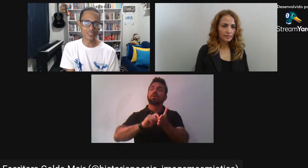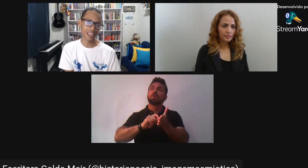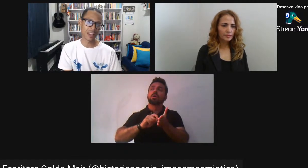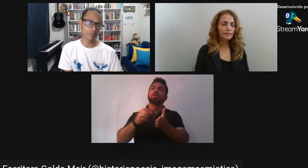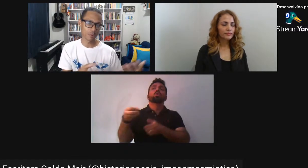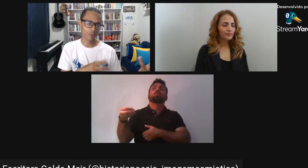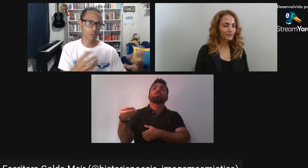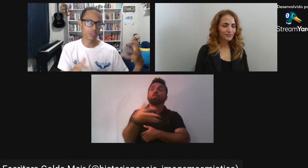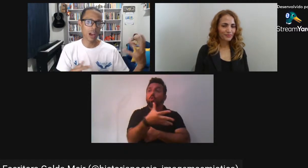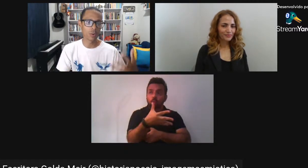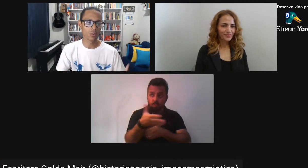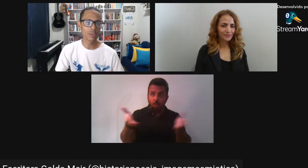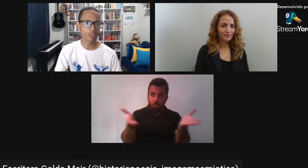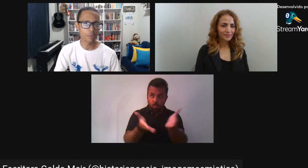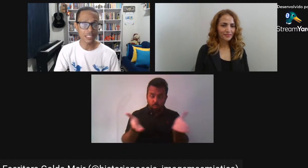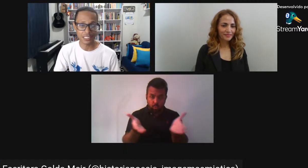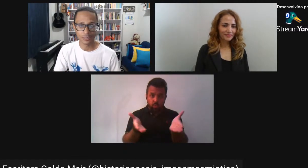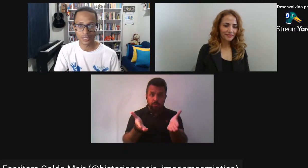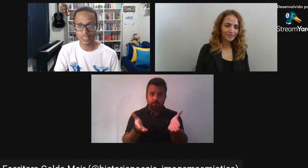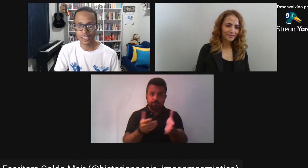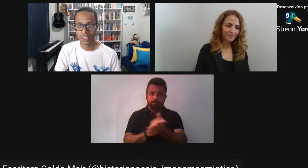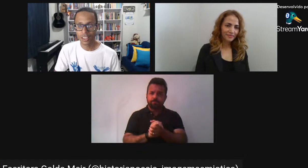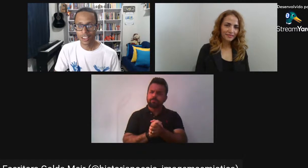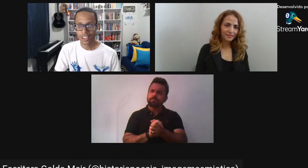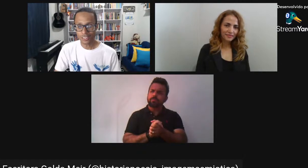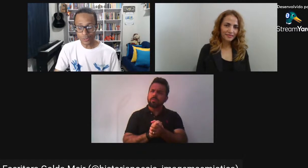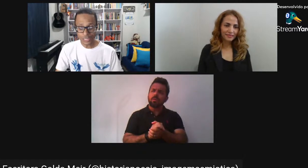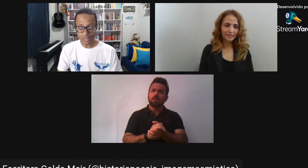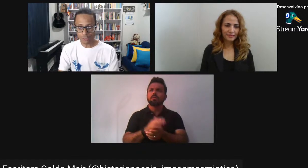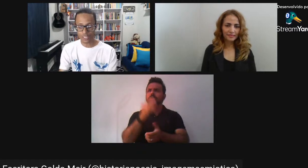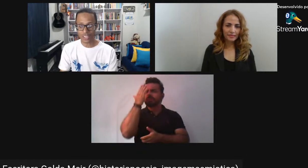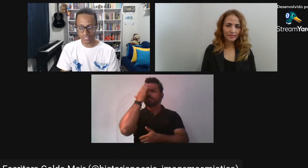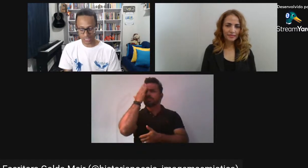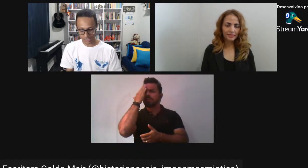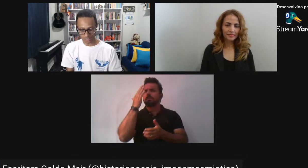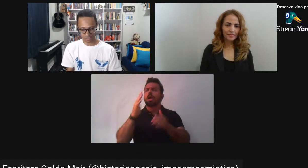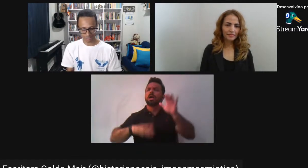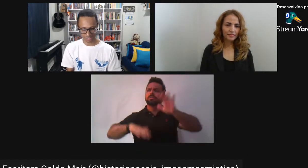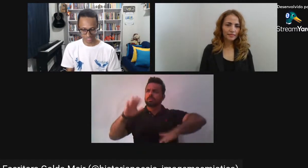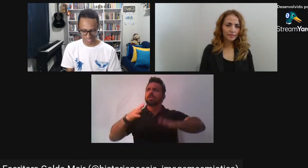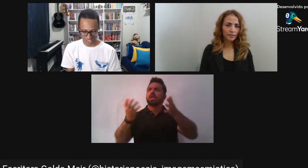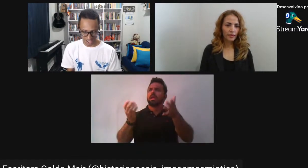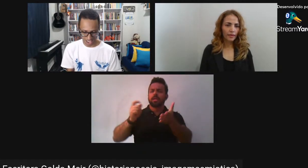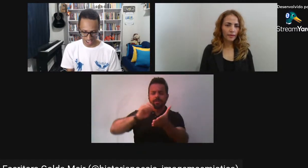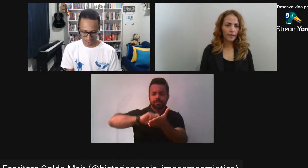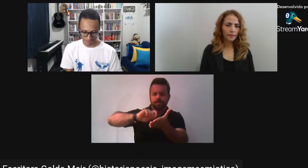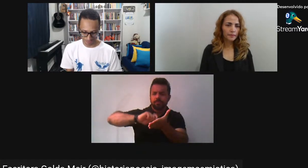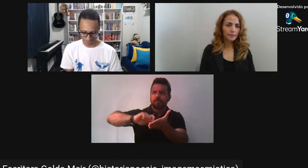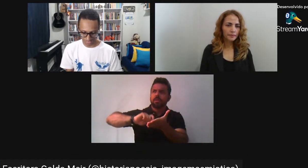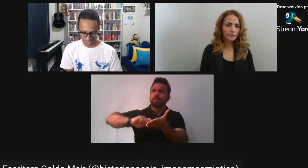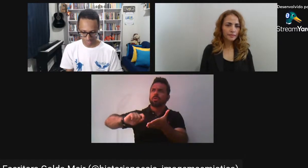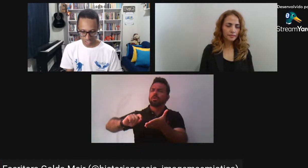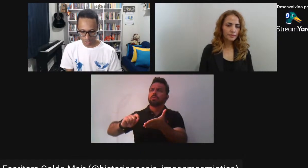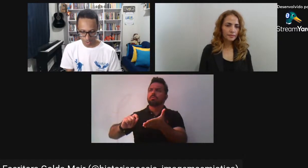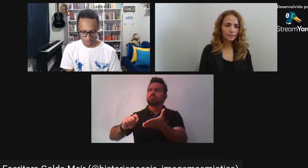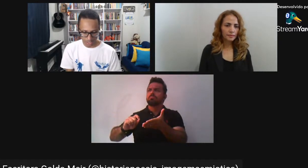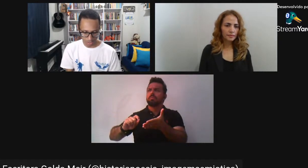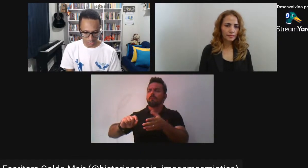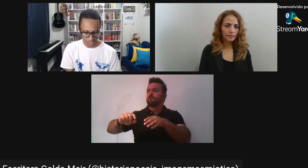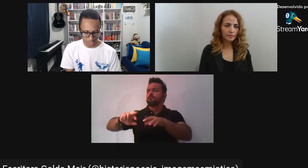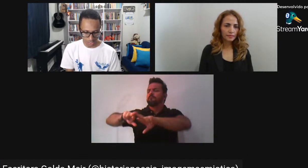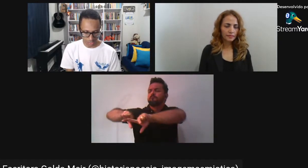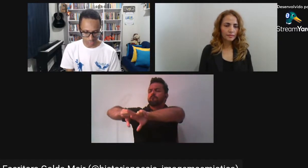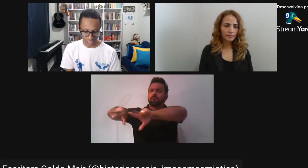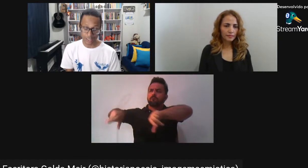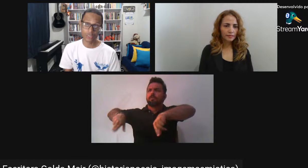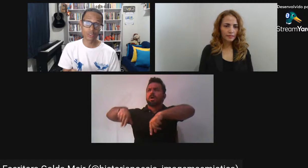voltar no tempo Buscar alguma informação E no livro Eu achei Desde o começo